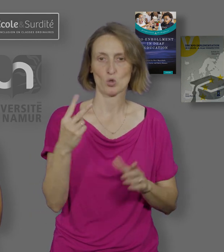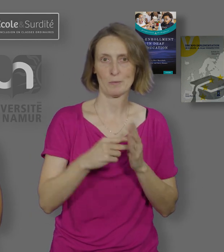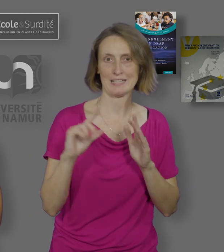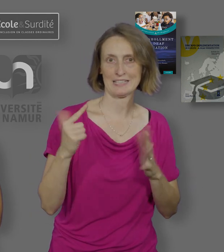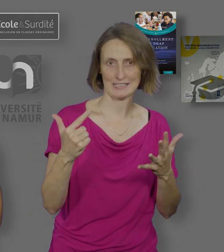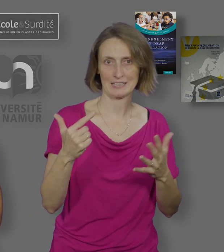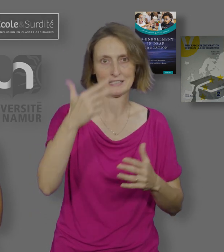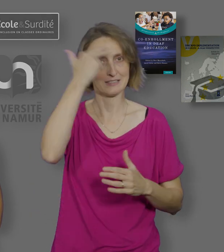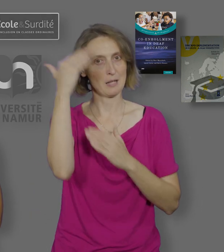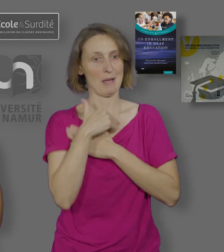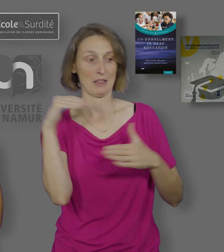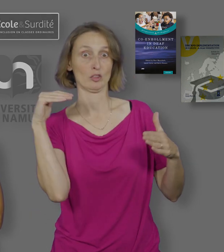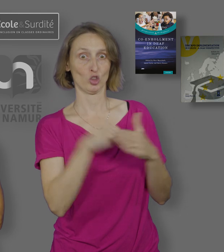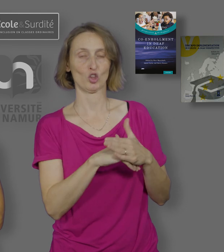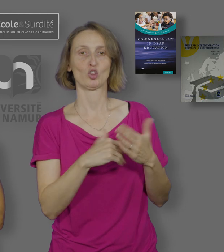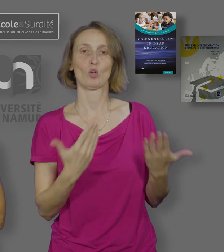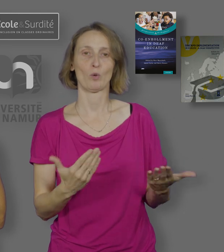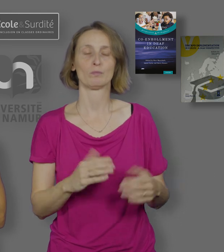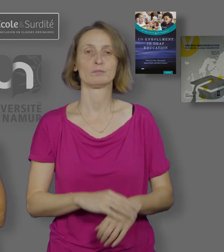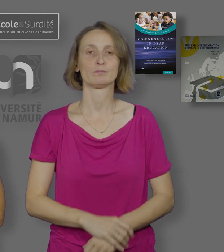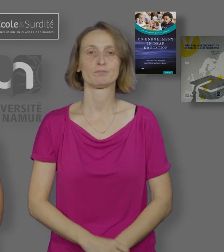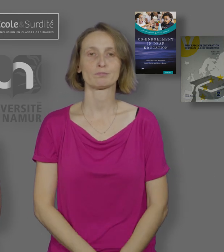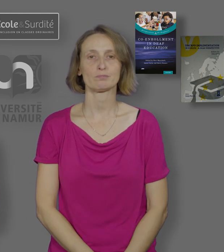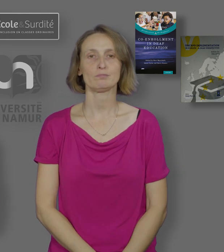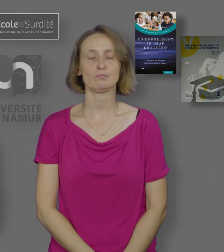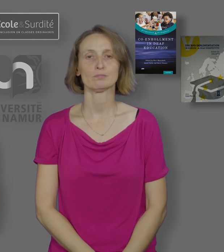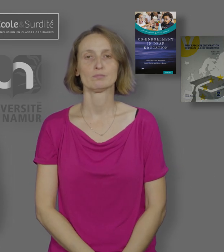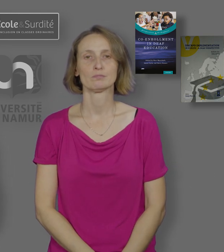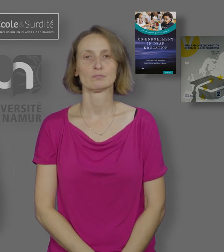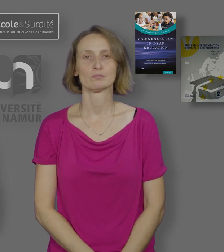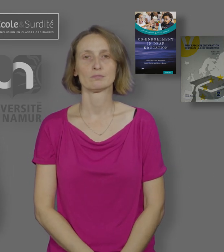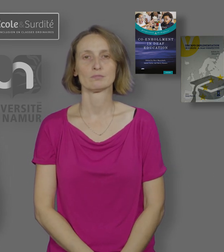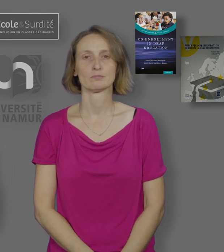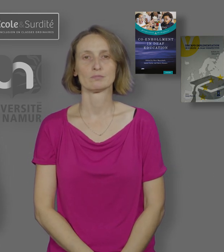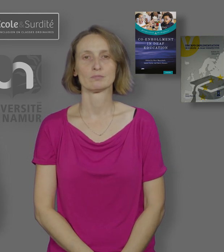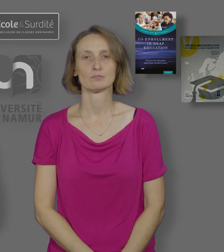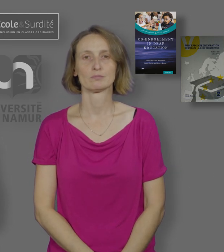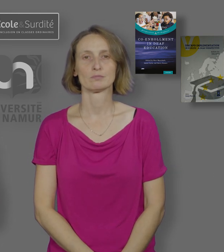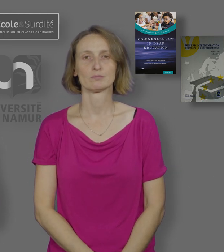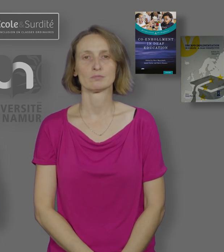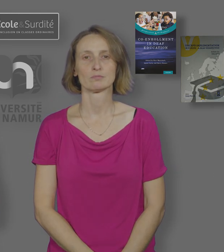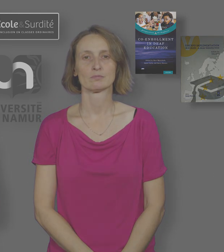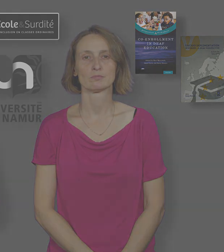exemples qui existent en Europe. Les classes bilingues de Namur sont décrites dans chacun de ces deux ouvrages en anglais.